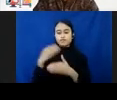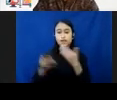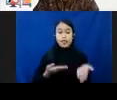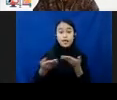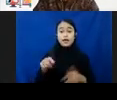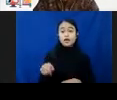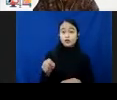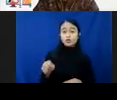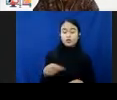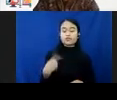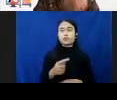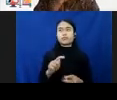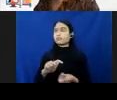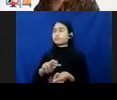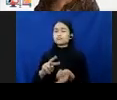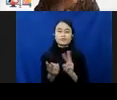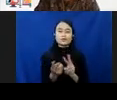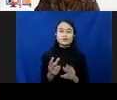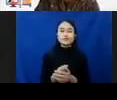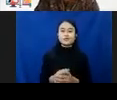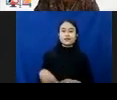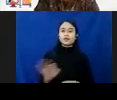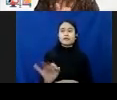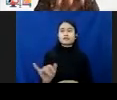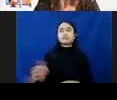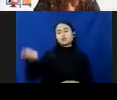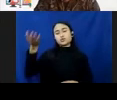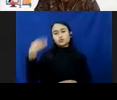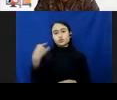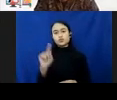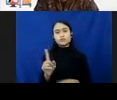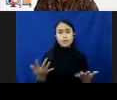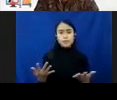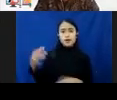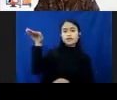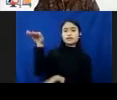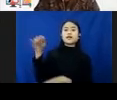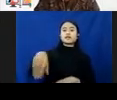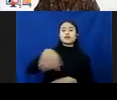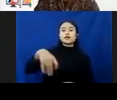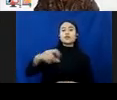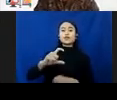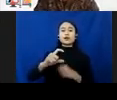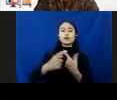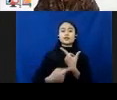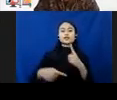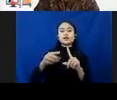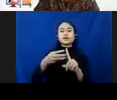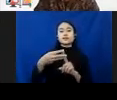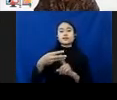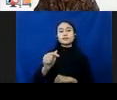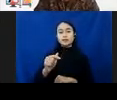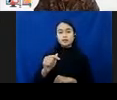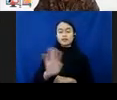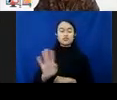perubahan. Tidak lagi melayani hukum seperti dulu lagi. Kenapa? Karena kejahatannya ada di ruang cyber. Bukan kejahatan di non